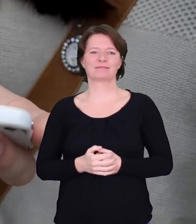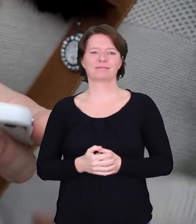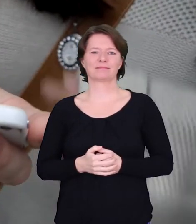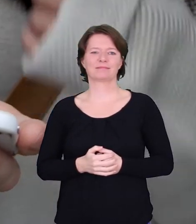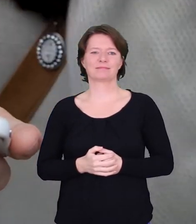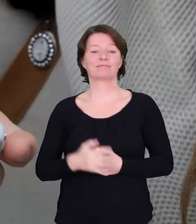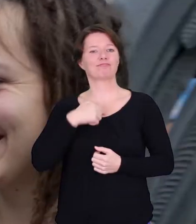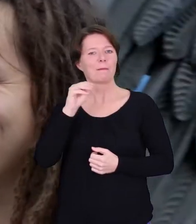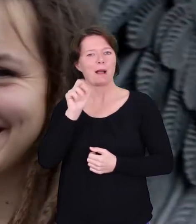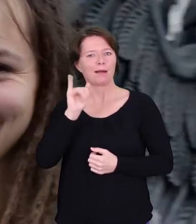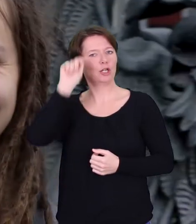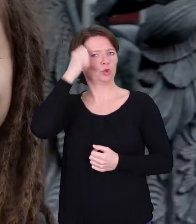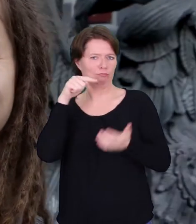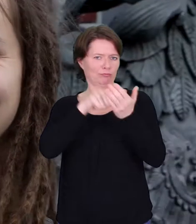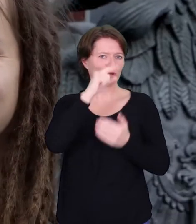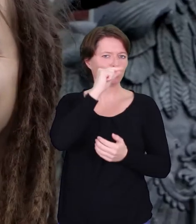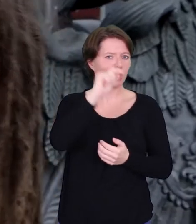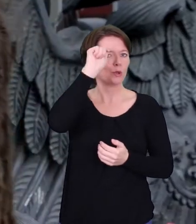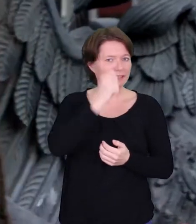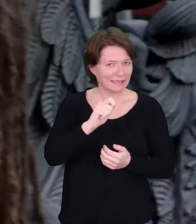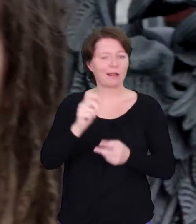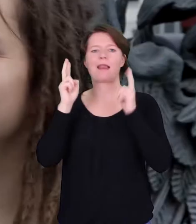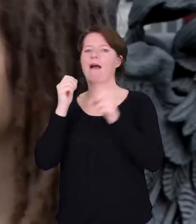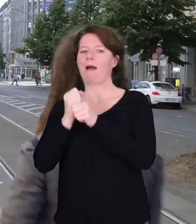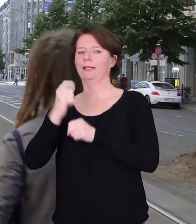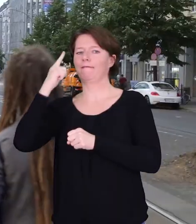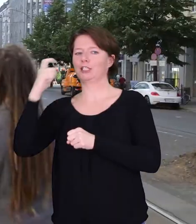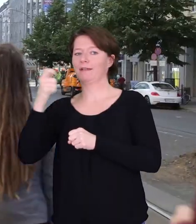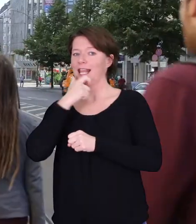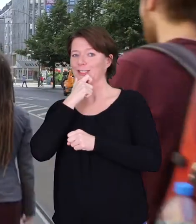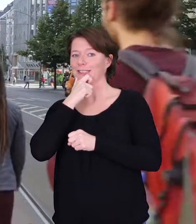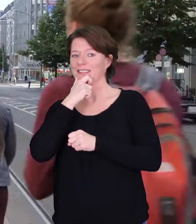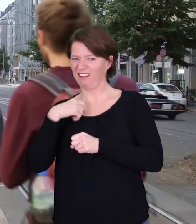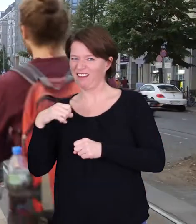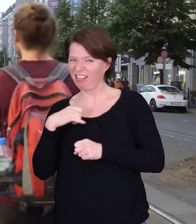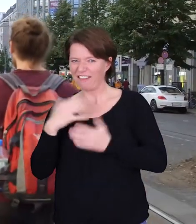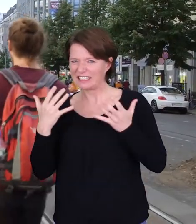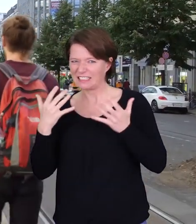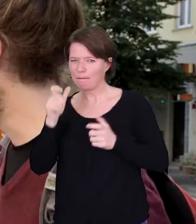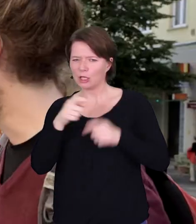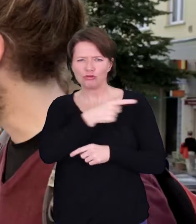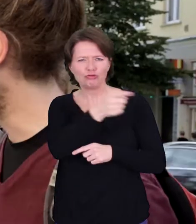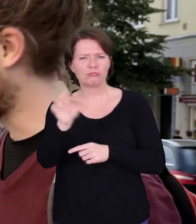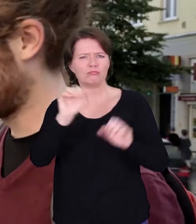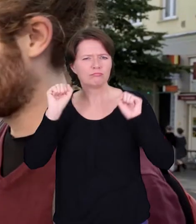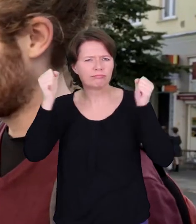Ich bin Maria, ich studiere an der Universität Stuttgart Philosophie und Englisch auf Lehramt. Ich interessiere mich dafür, was